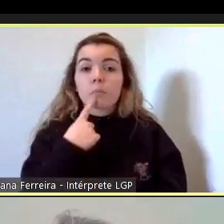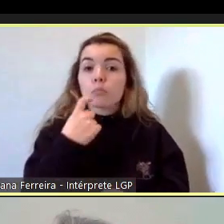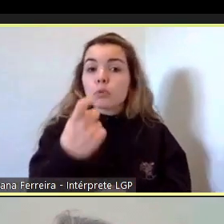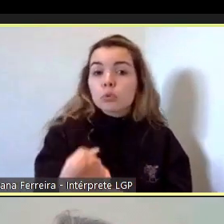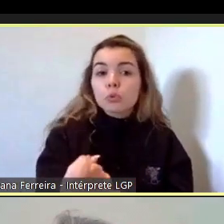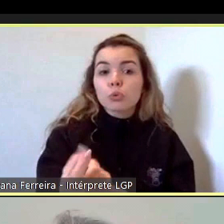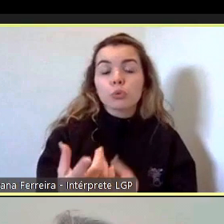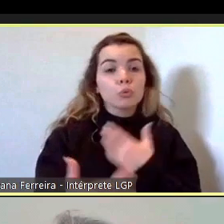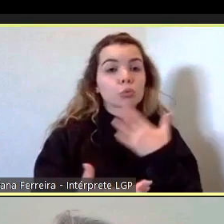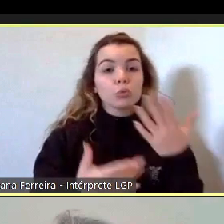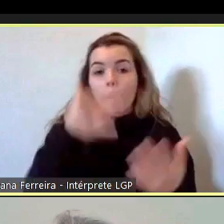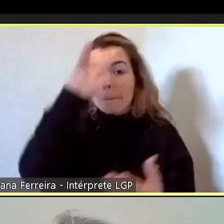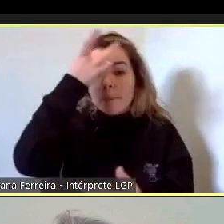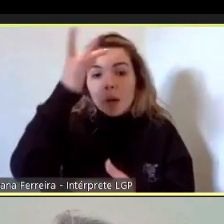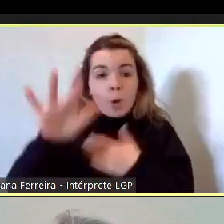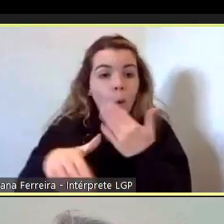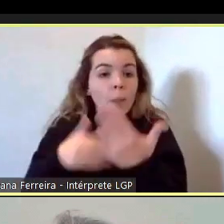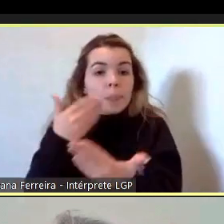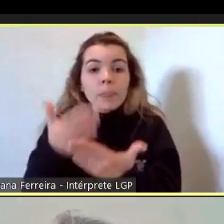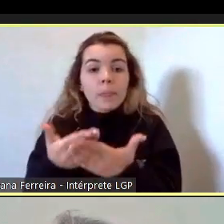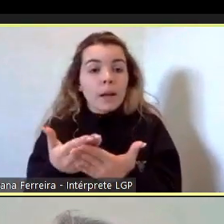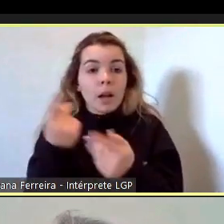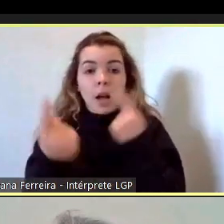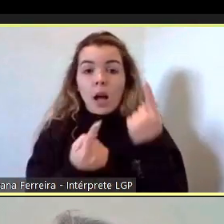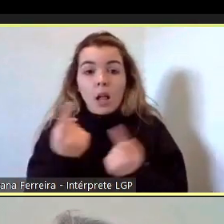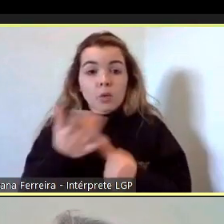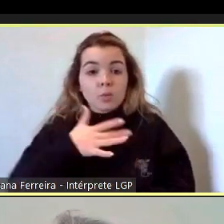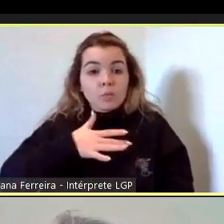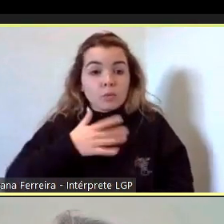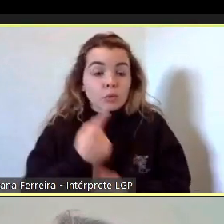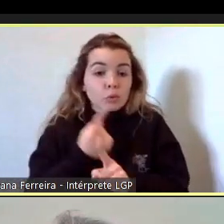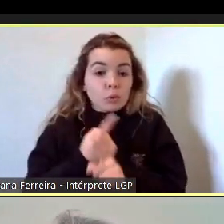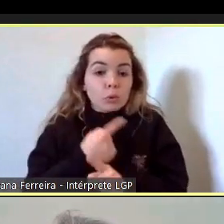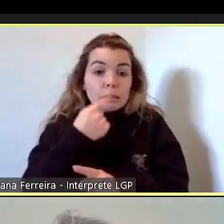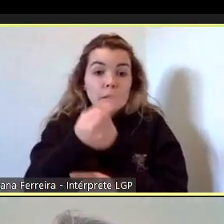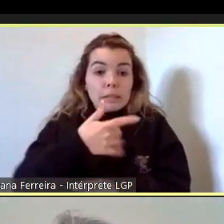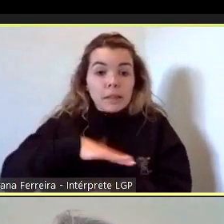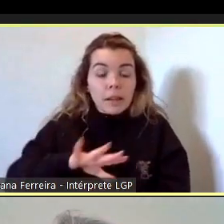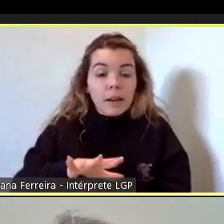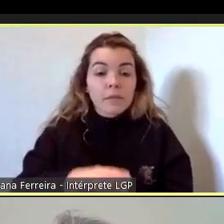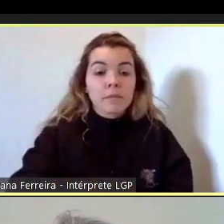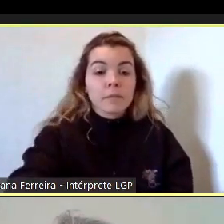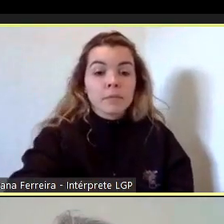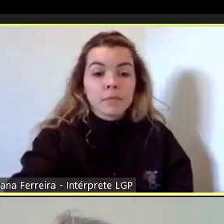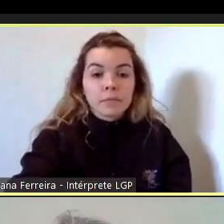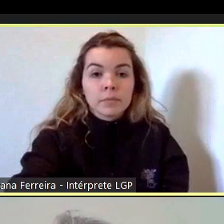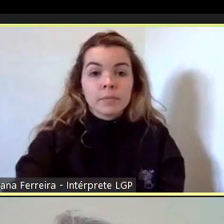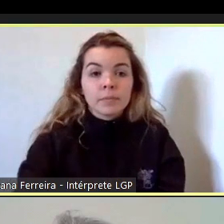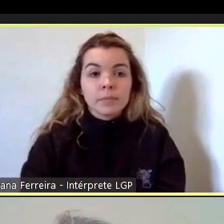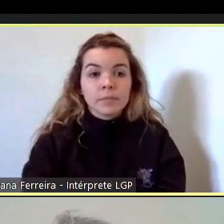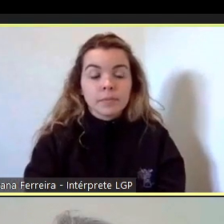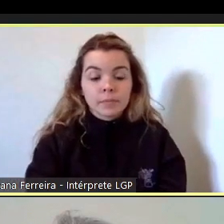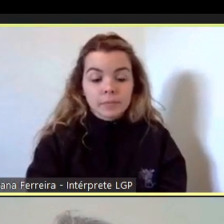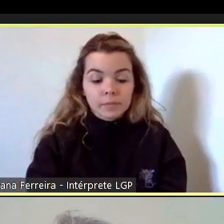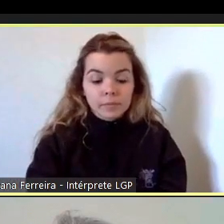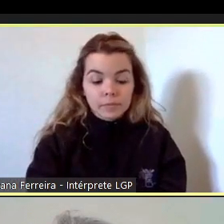comentário alguma alguma intervenção em relação às nossas